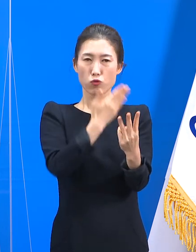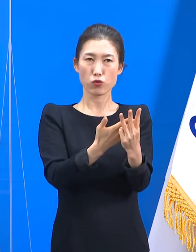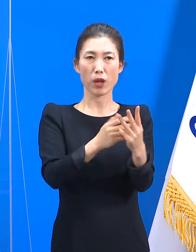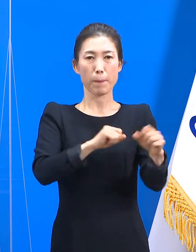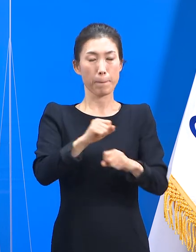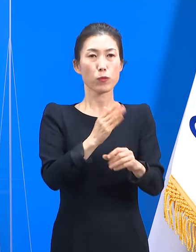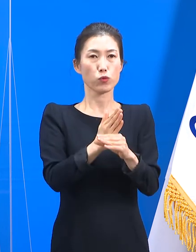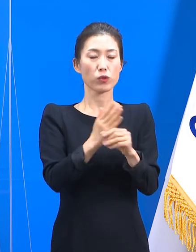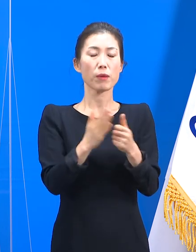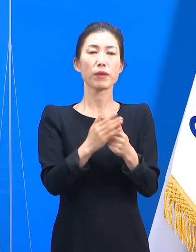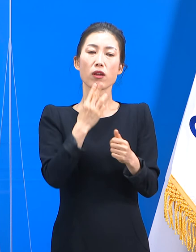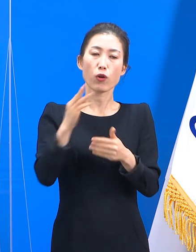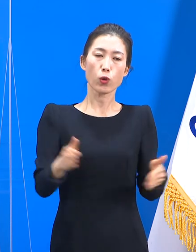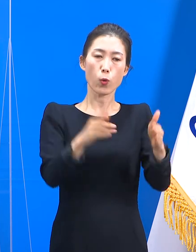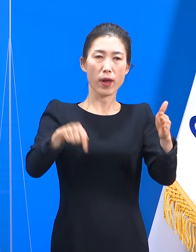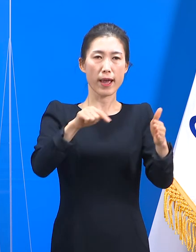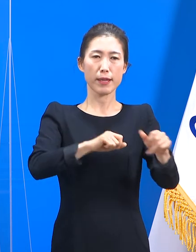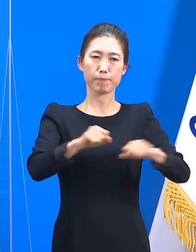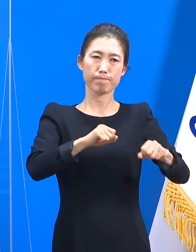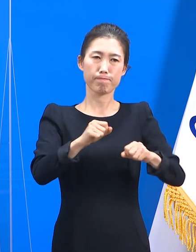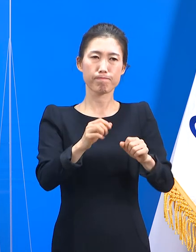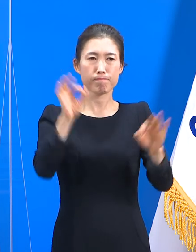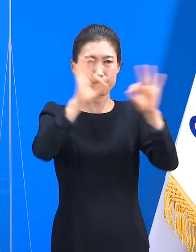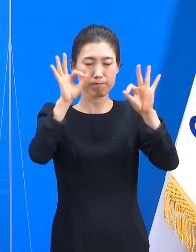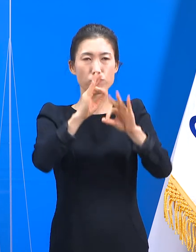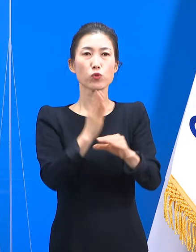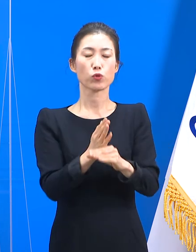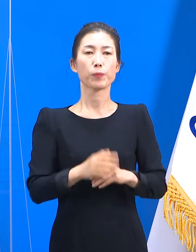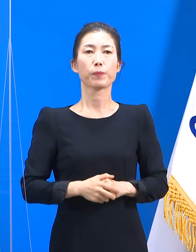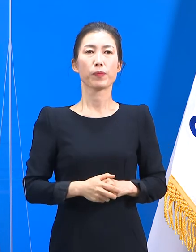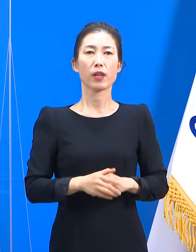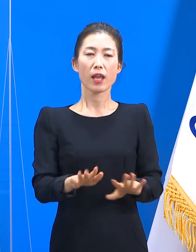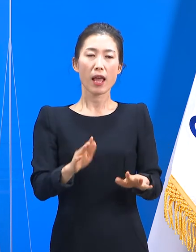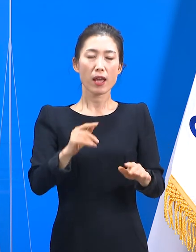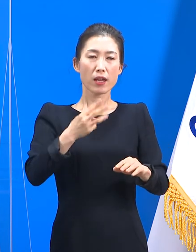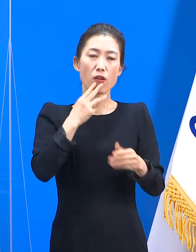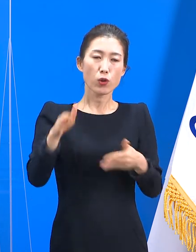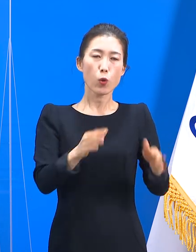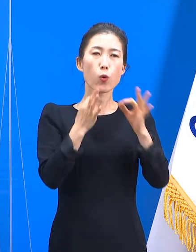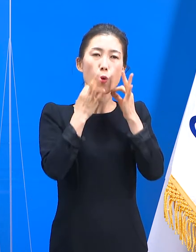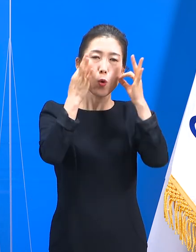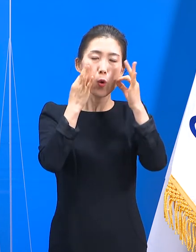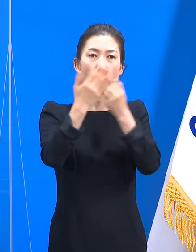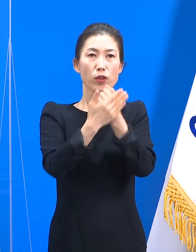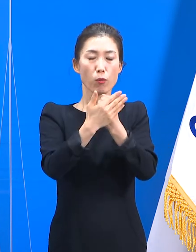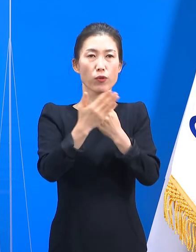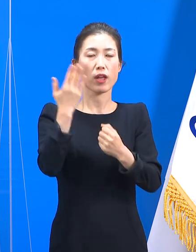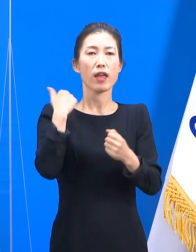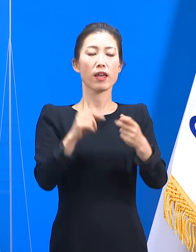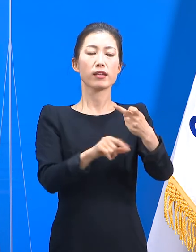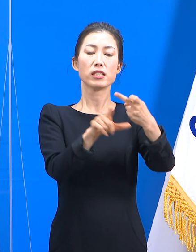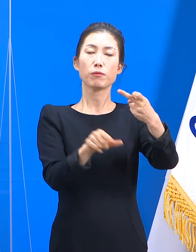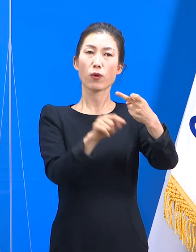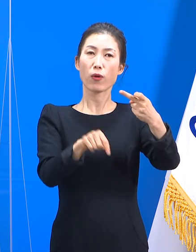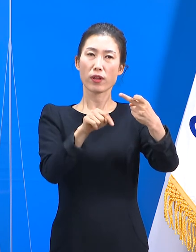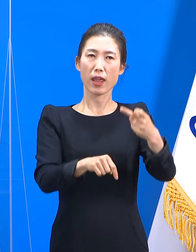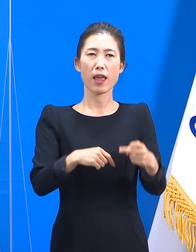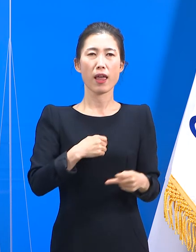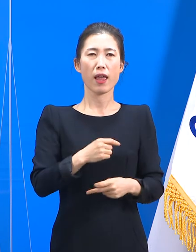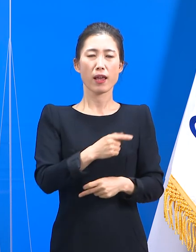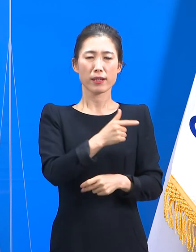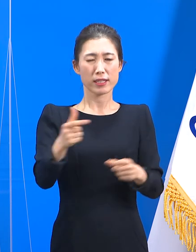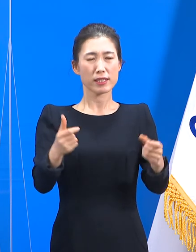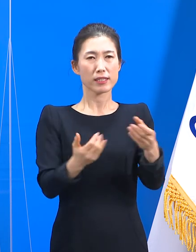도는 적극적으로 대처하고 있습니다. 이런 노력에 힘입어 지난 12월 우리 사회에 많은 고통을